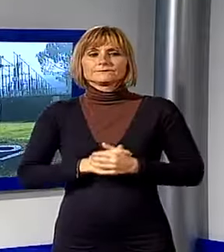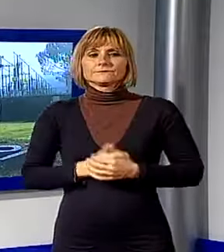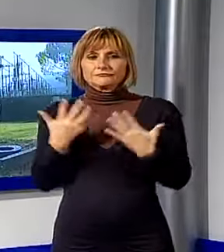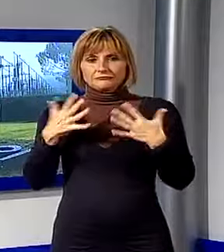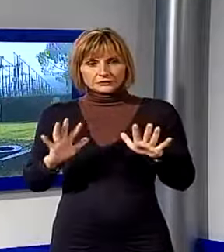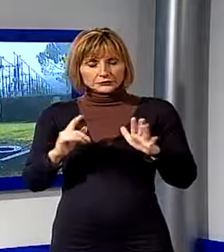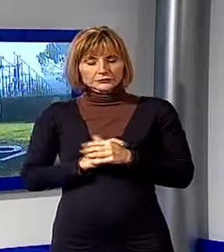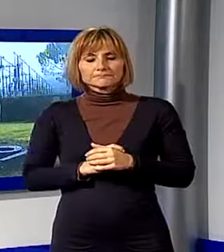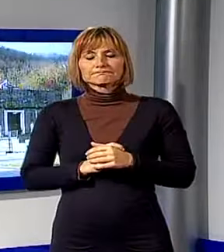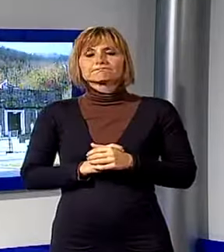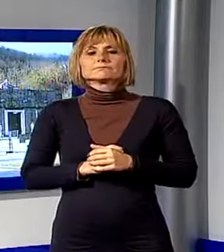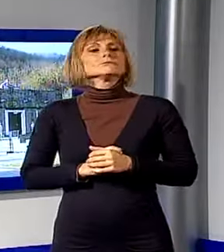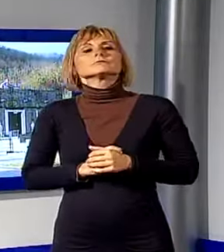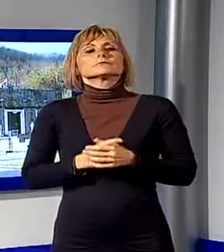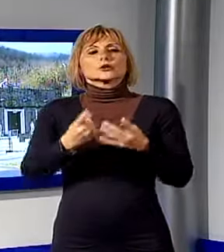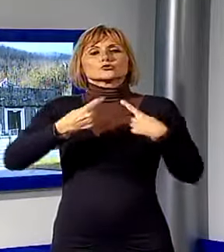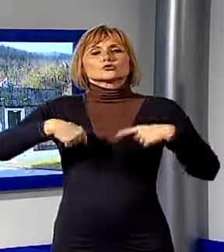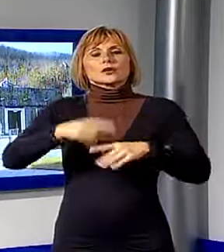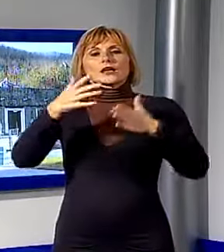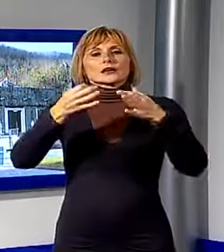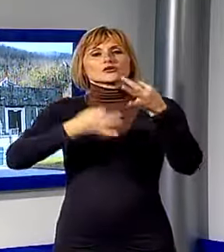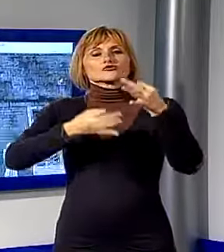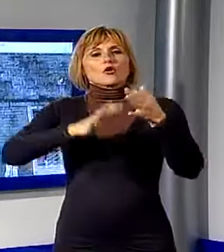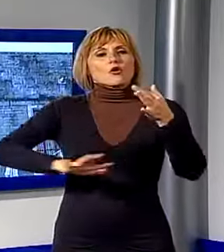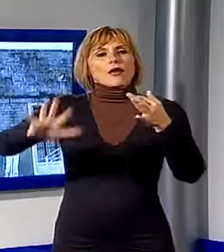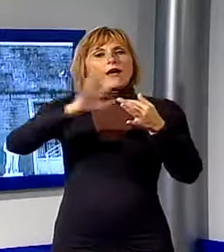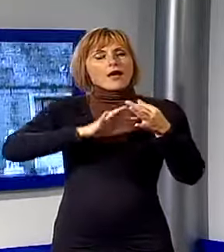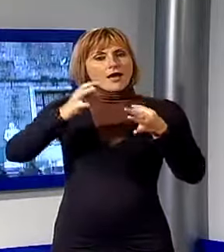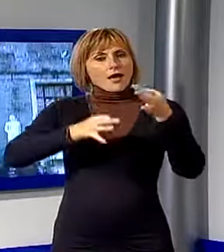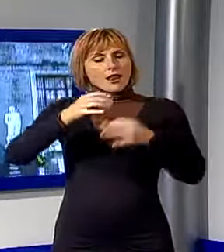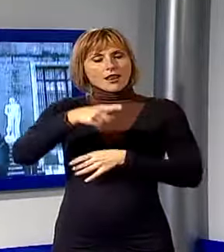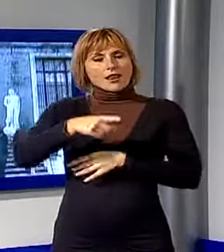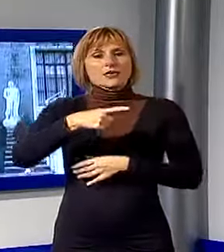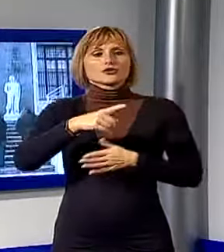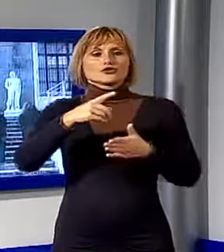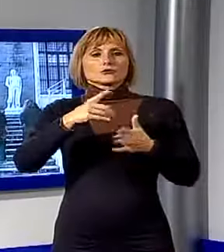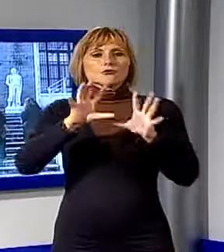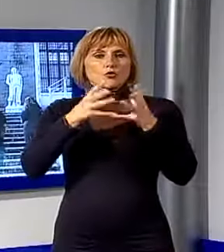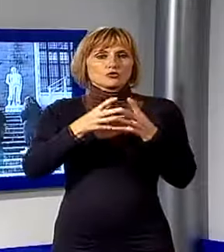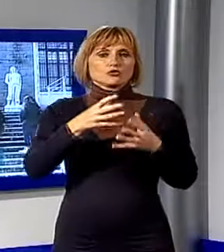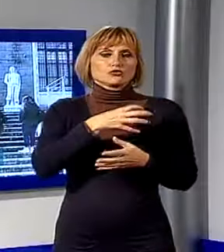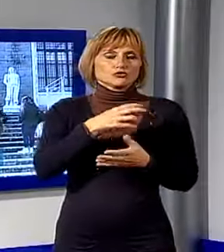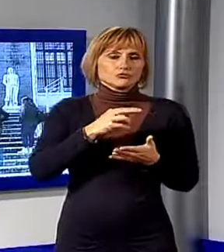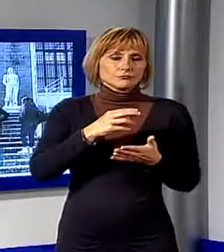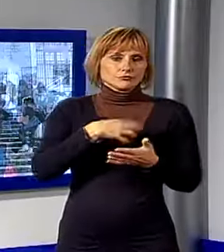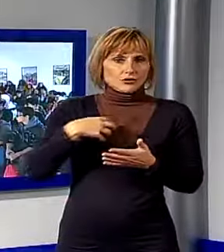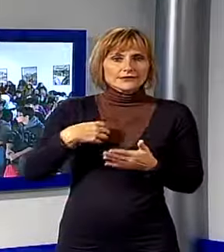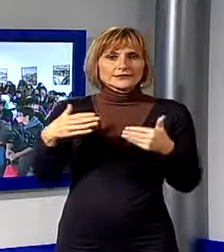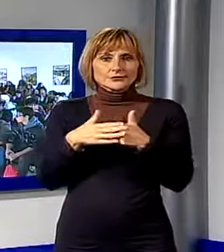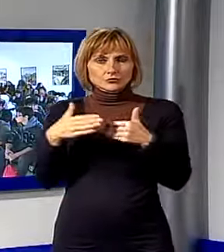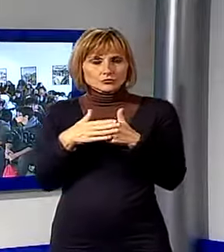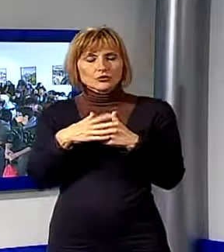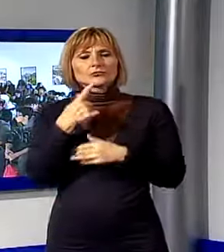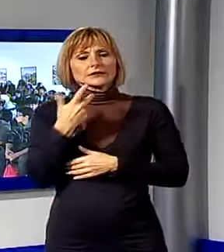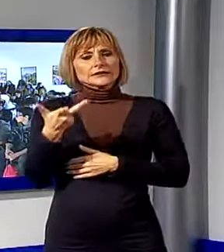Alcuni mesi fa una qualificata giuria regionale composta da personalità del mondo della scienza, della scuola e delle istituzioni li ha giudicati tra i